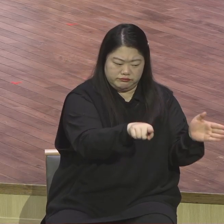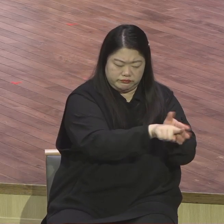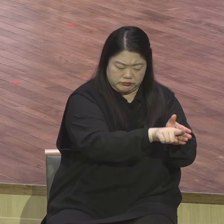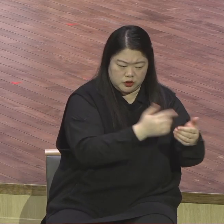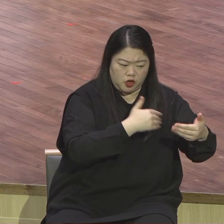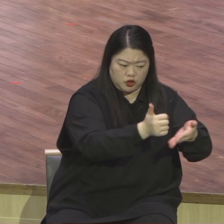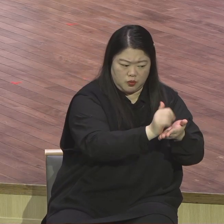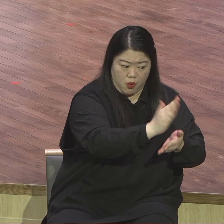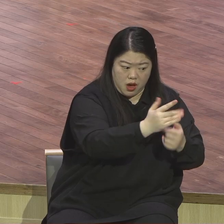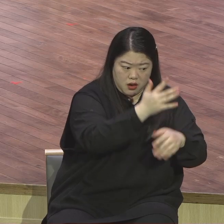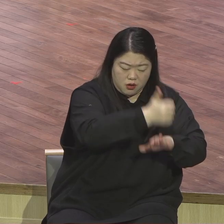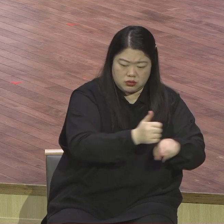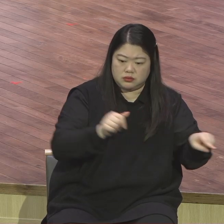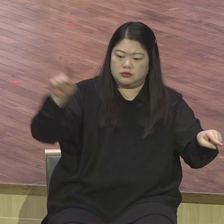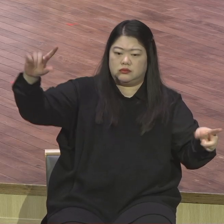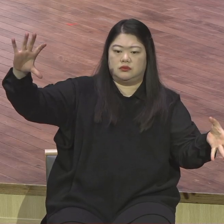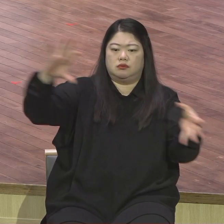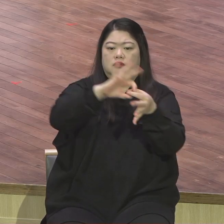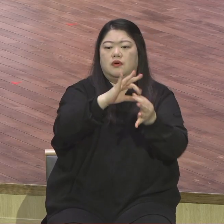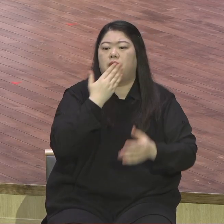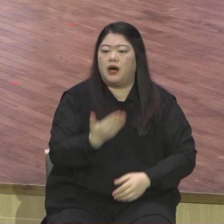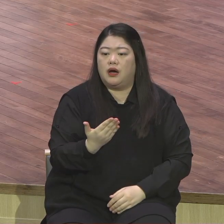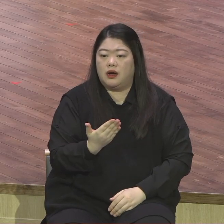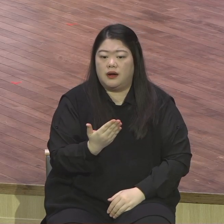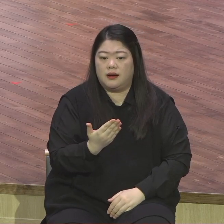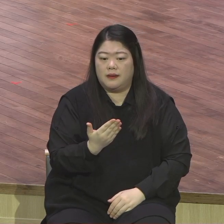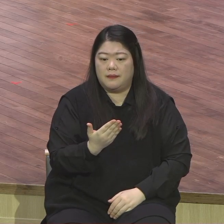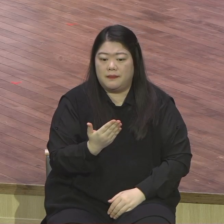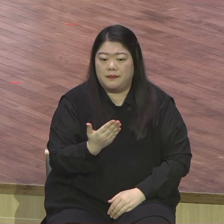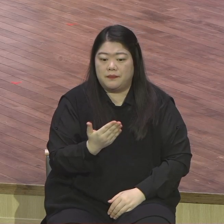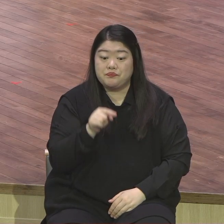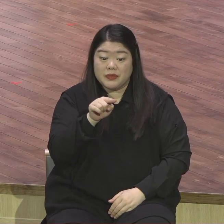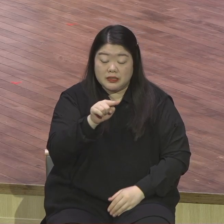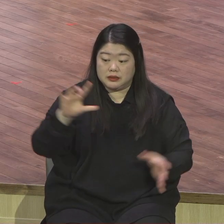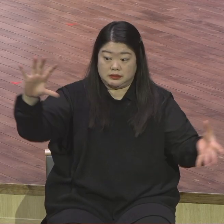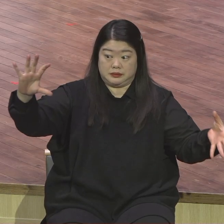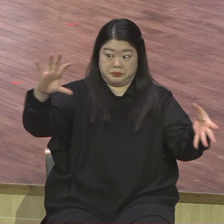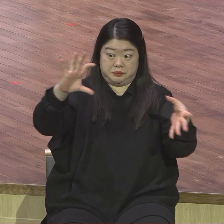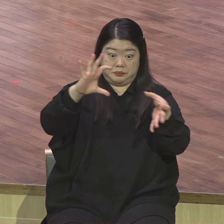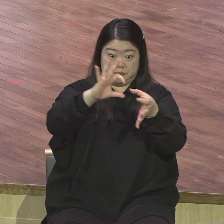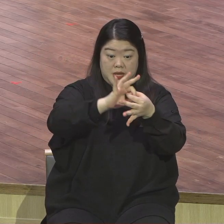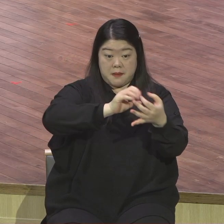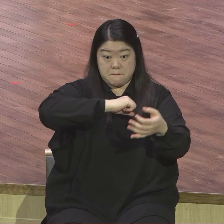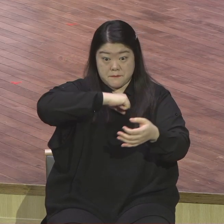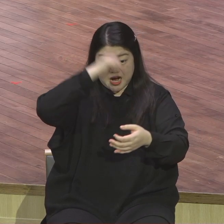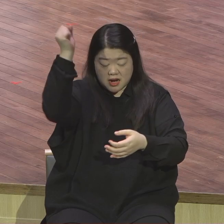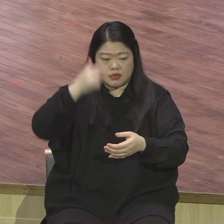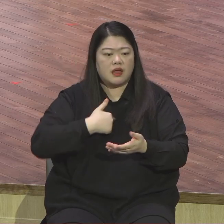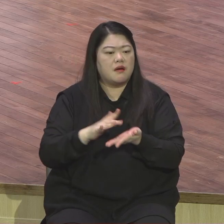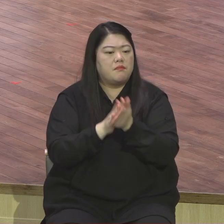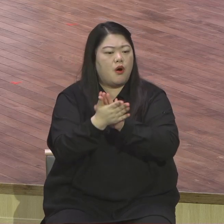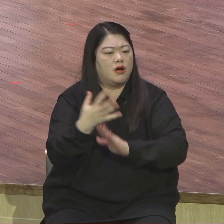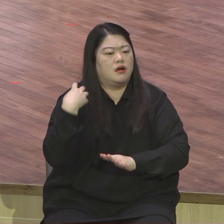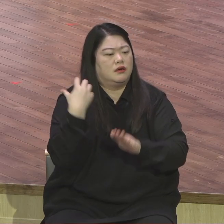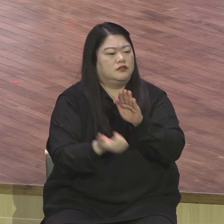이런 영적 대사 현장 변화의 주도자로 설 수 있도록 영적 체험과